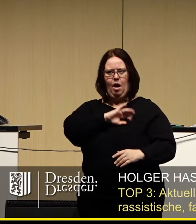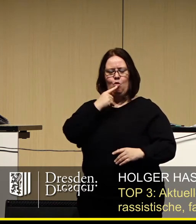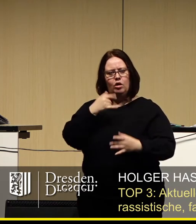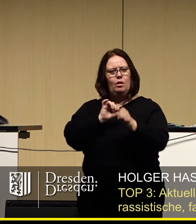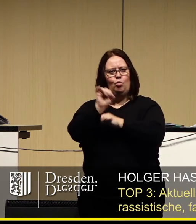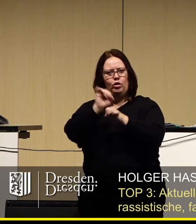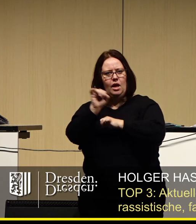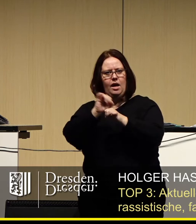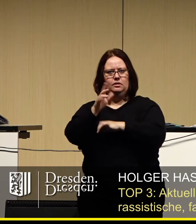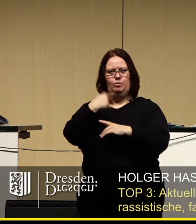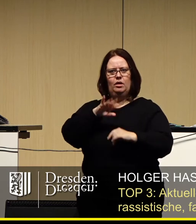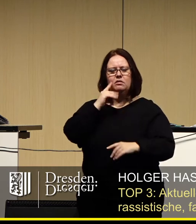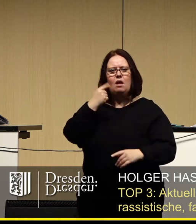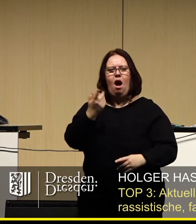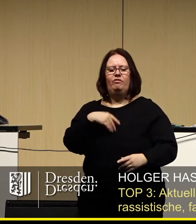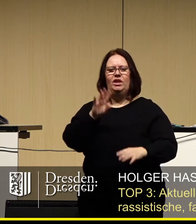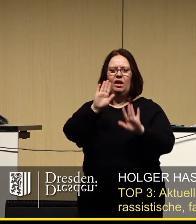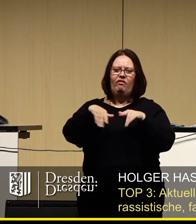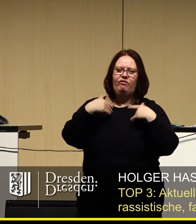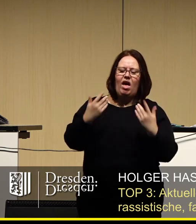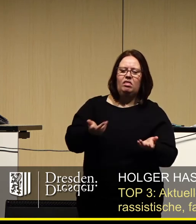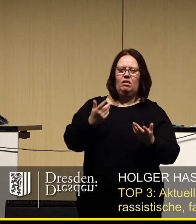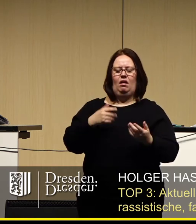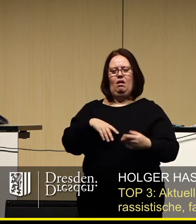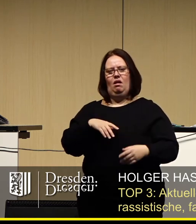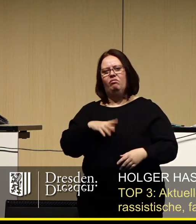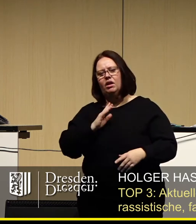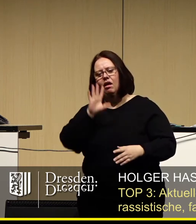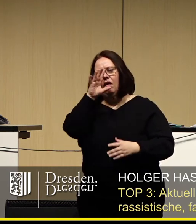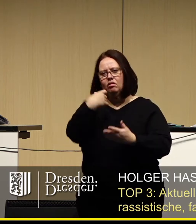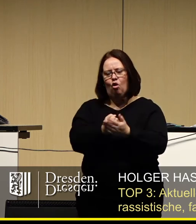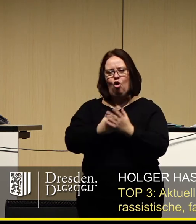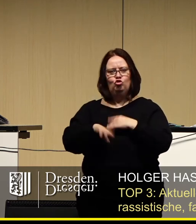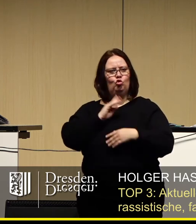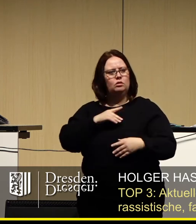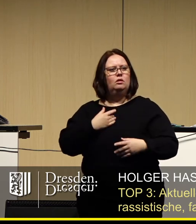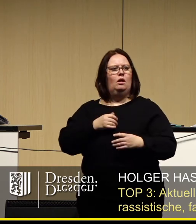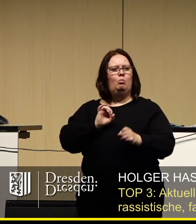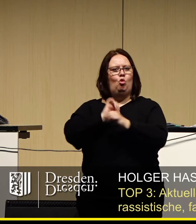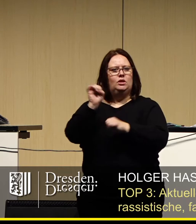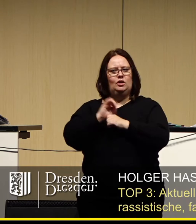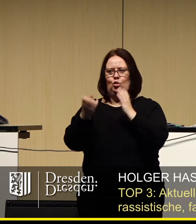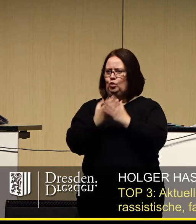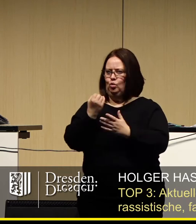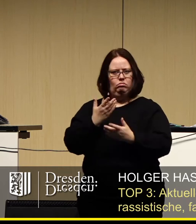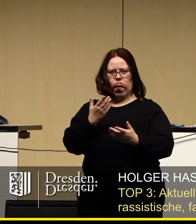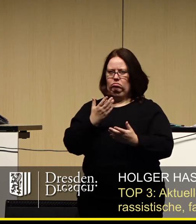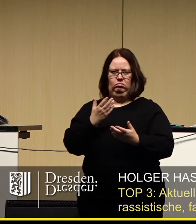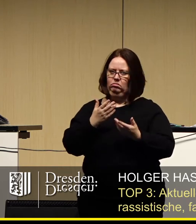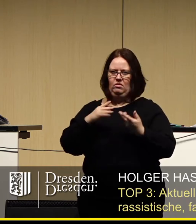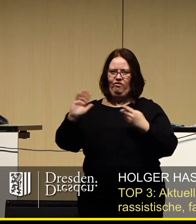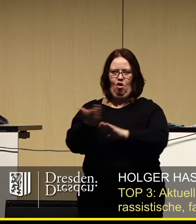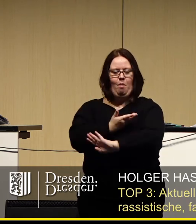Protest mit enttäuschten Nachwendebiografien und der gewachsenen lokalen Protestkultur zu rechtfertigen, sind nun endgültig vorbei.